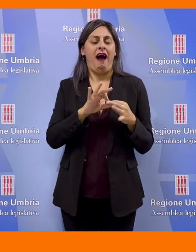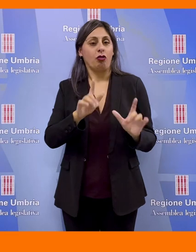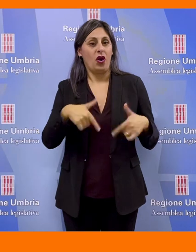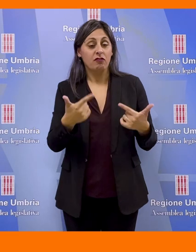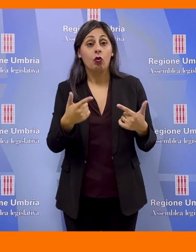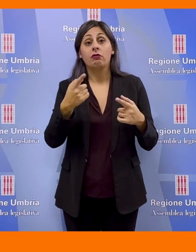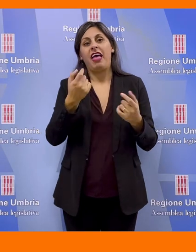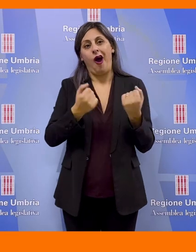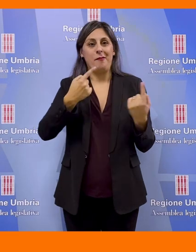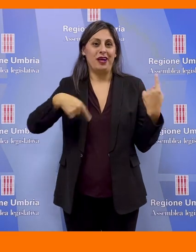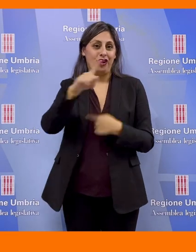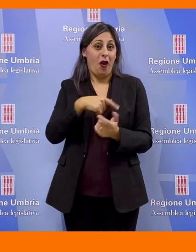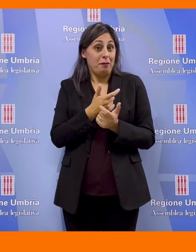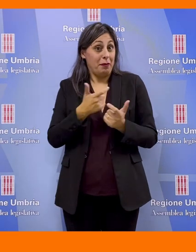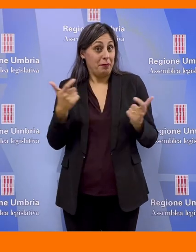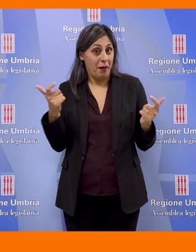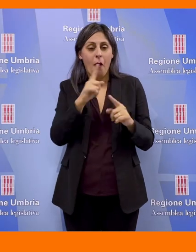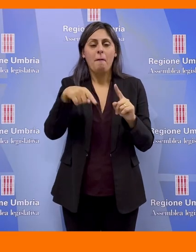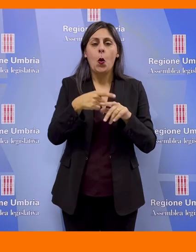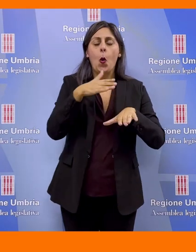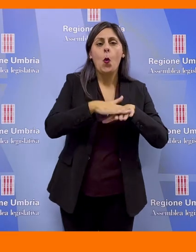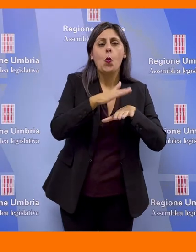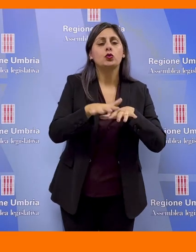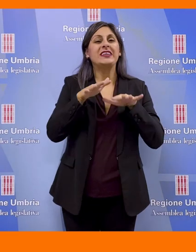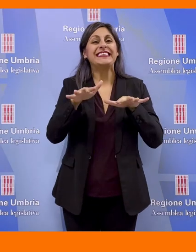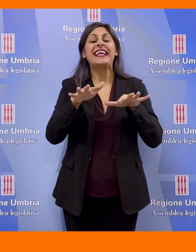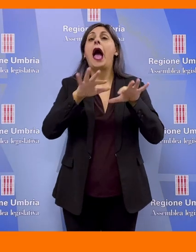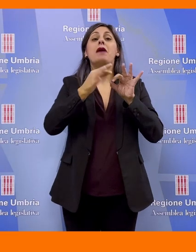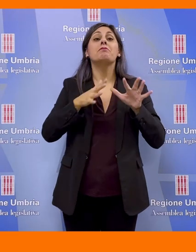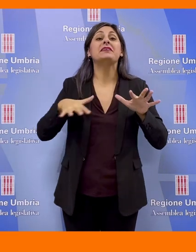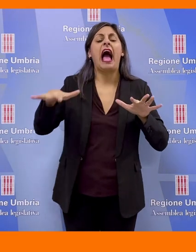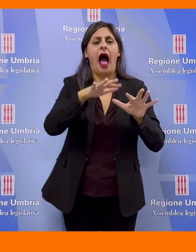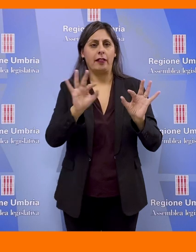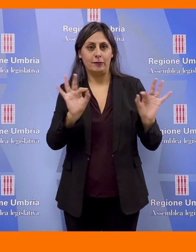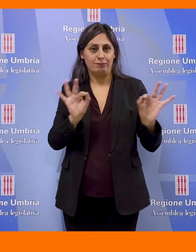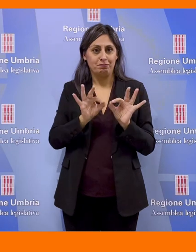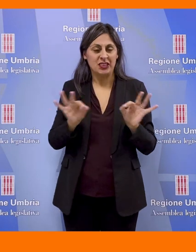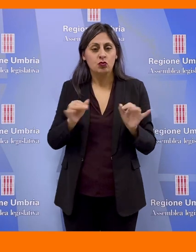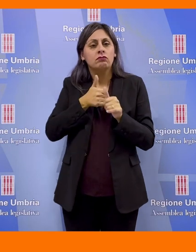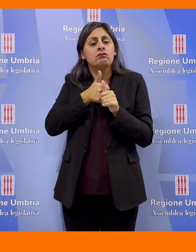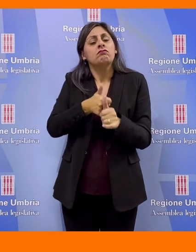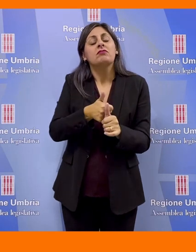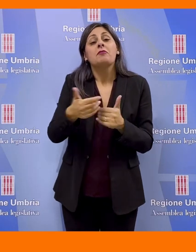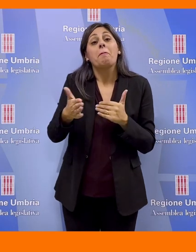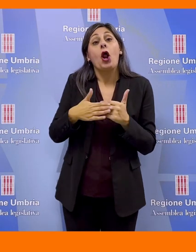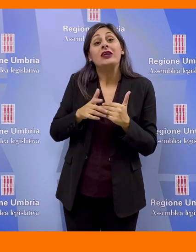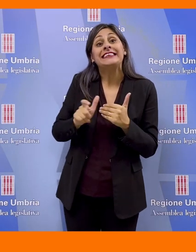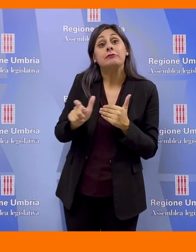tema di rifiuti ed economia circolare, razionalizzare e ottimizzare il sistema impiantistico nel rispetto del principio di